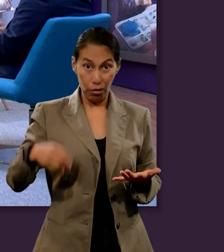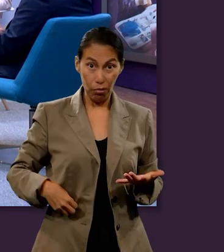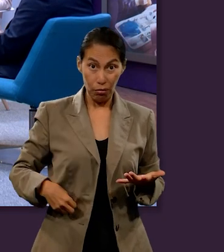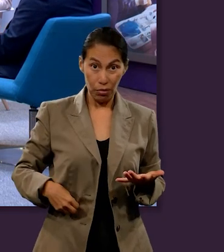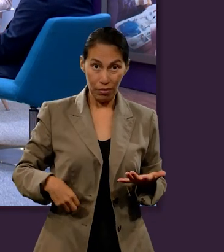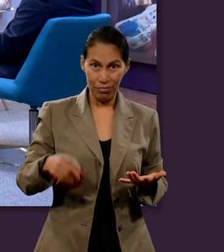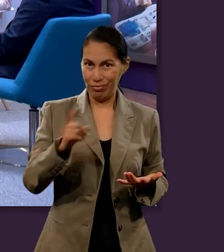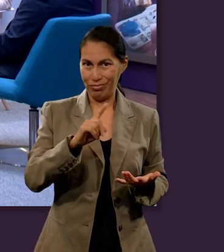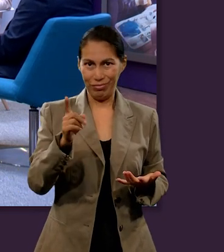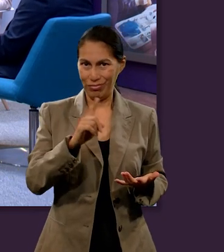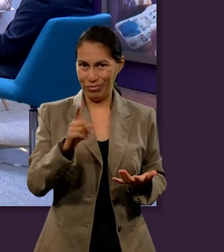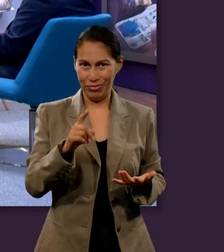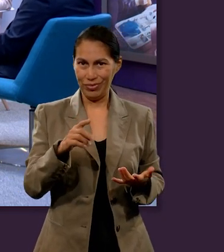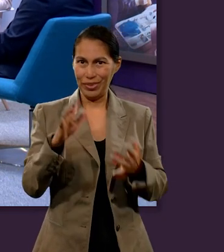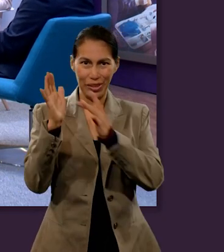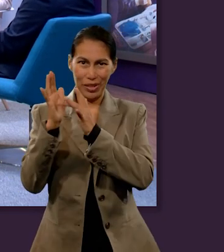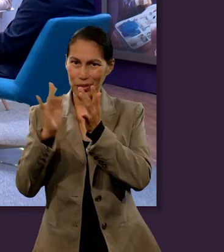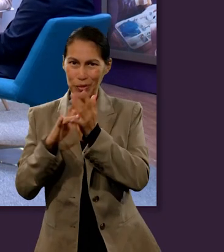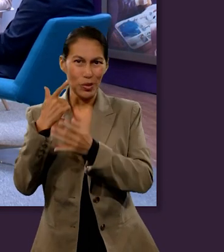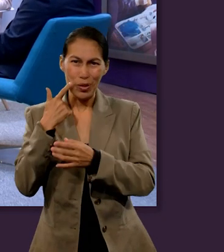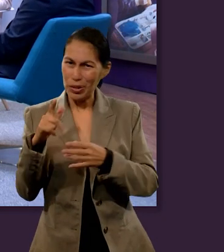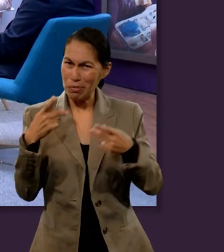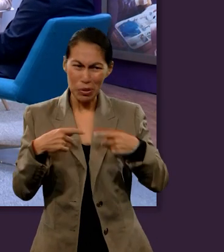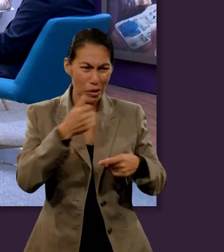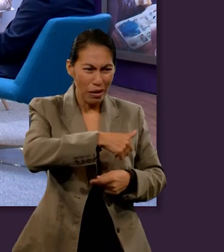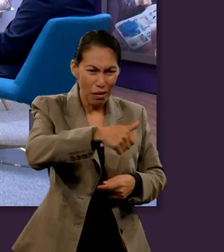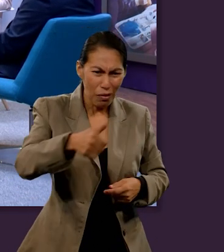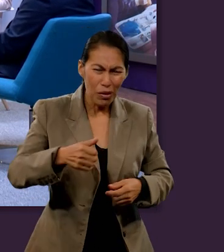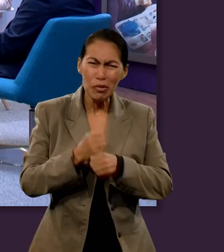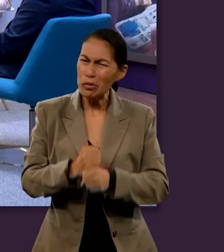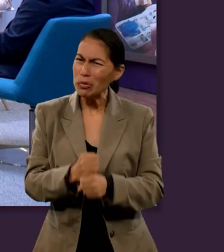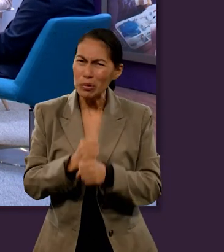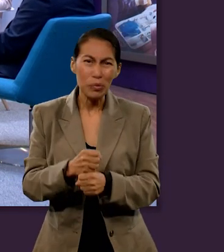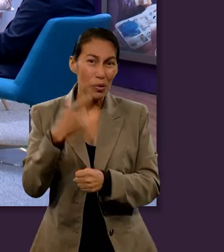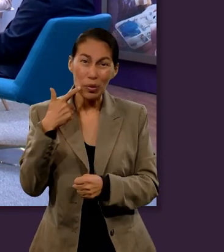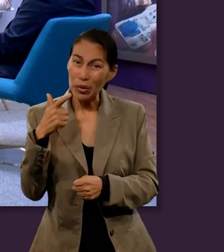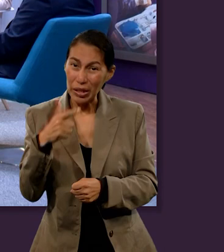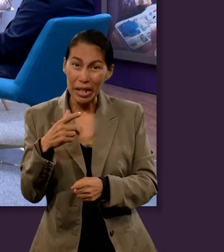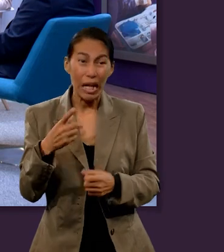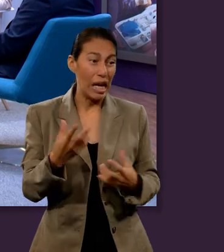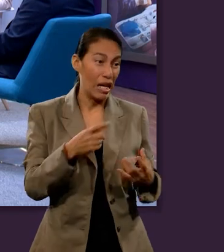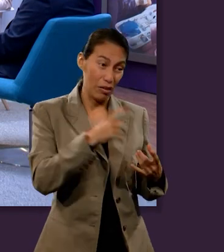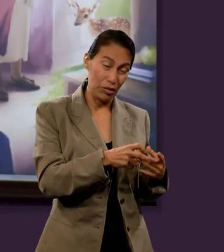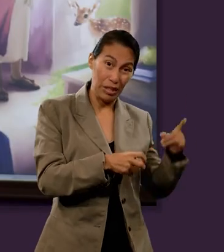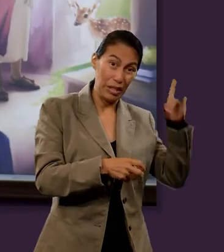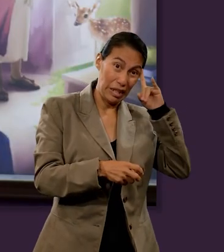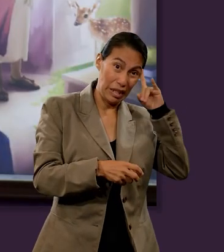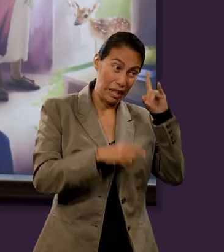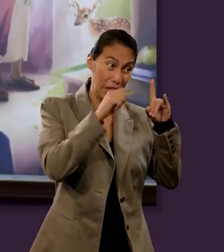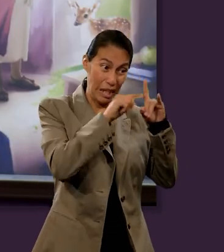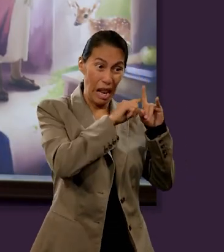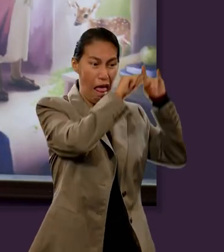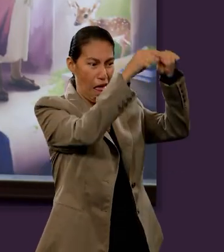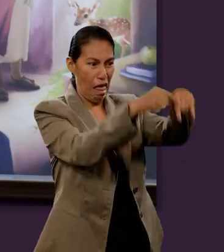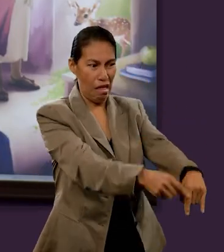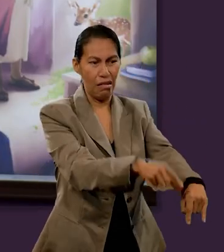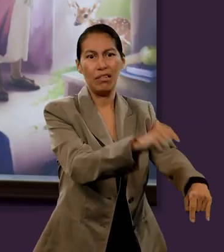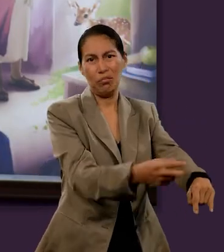colaboración con Satanás. Gracias. Sí, siento que todas nuestras conclusiones convergen en el mismo punto, en el